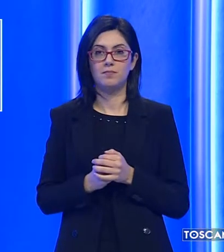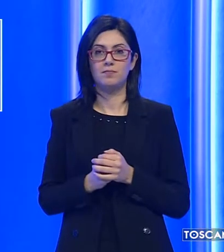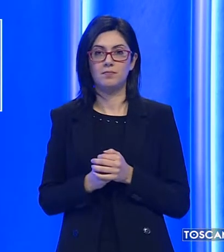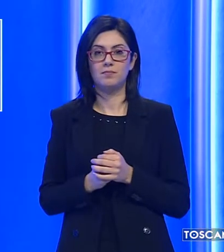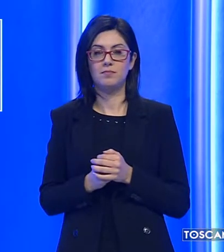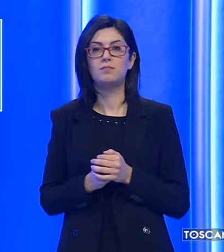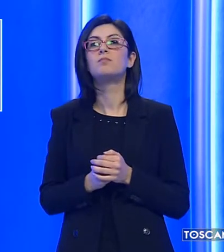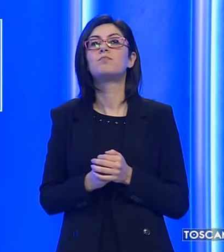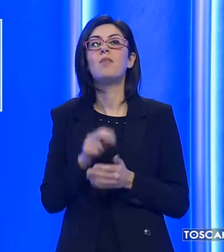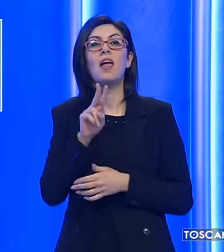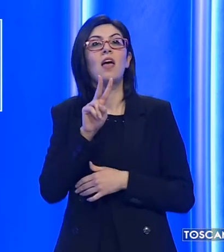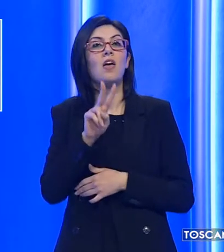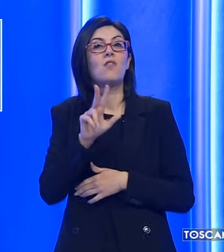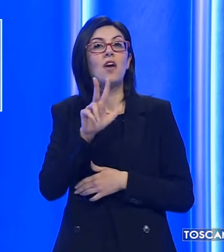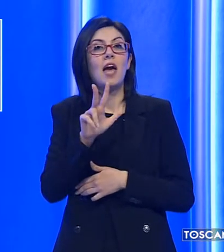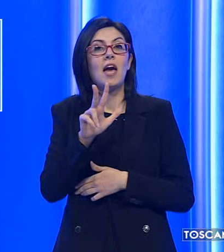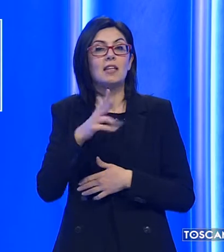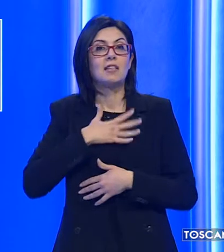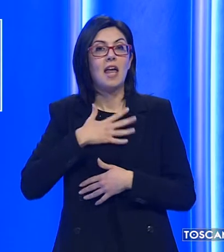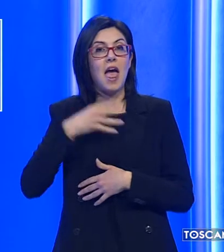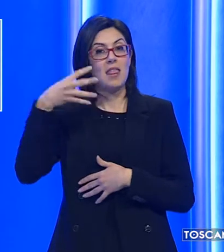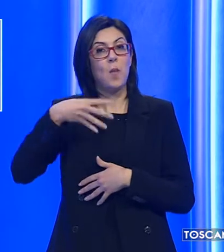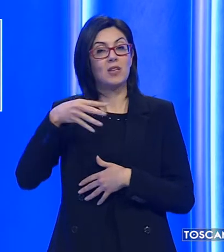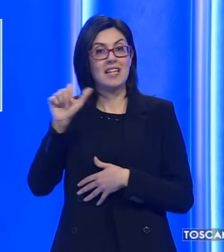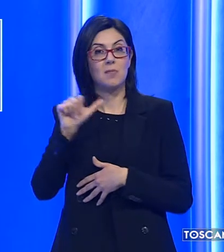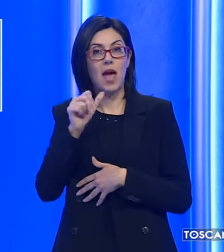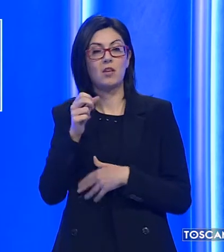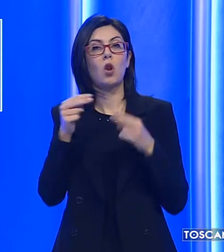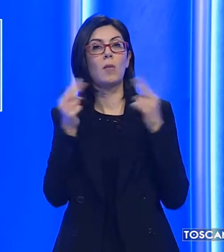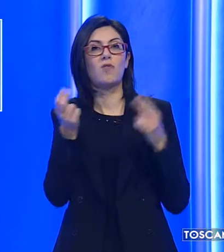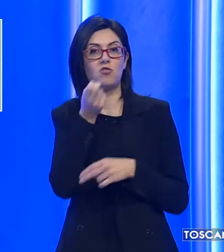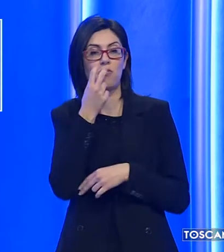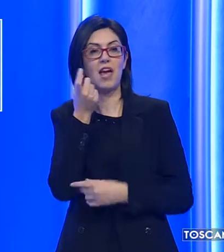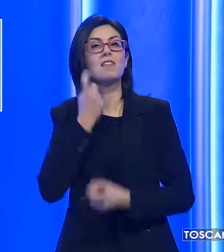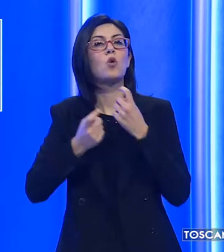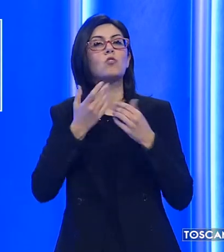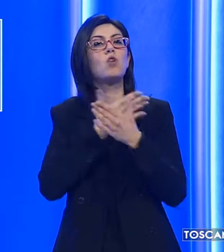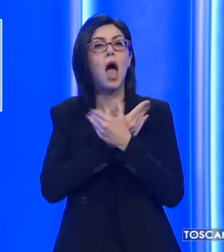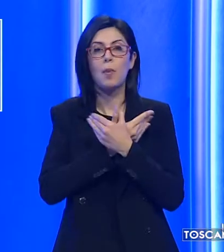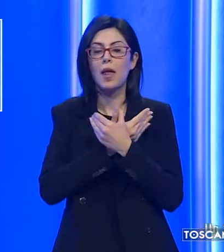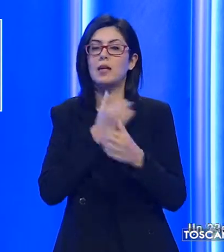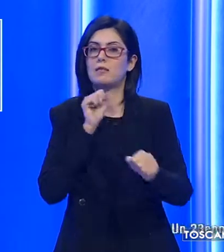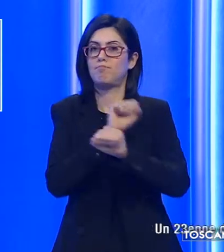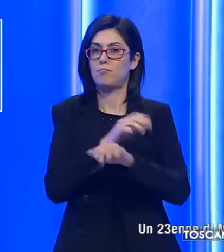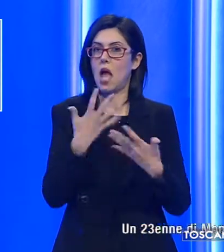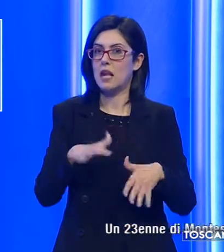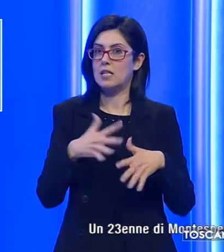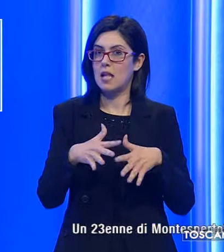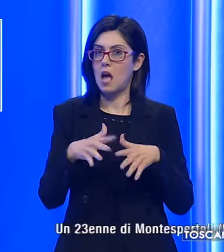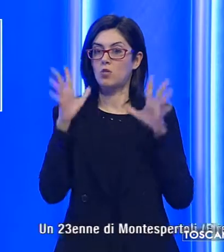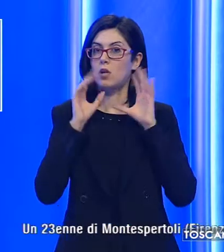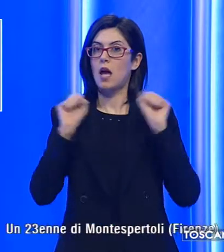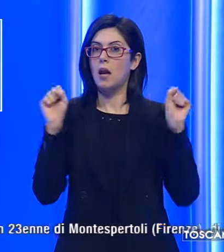Un 23enne di Montespertoli in provincia di Firenze di origini albanesi è stato arrestato dai